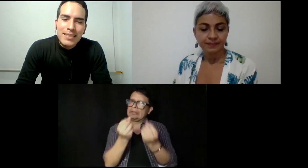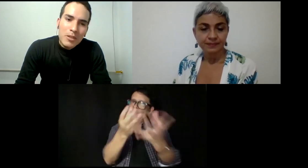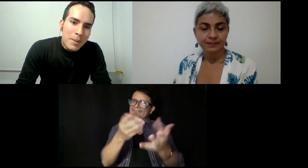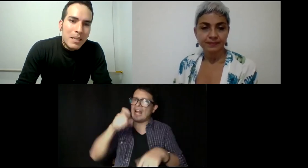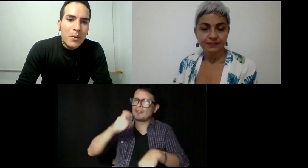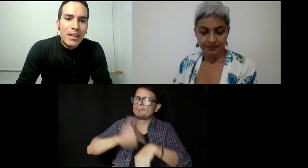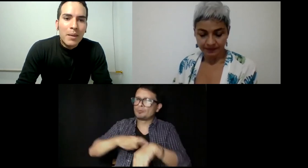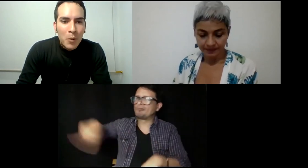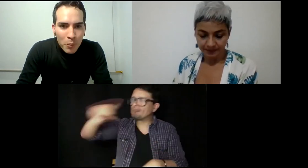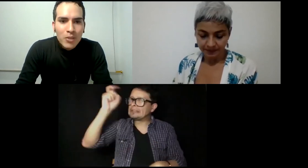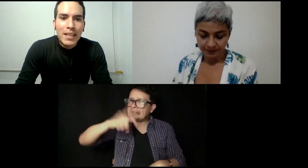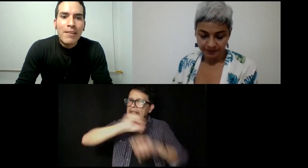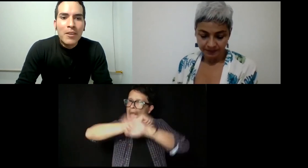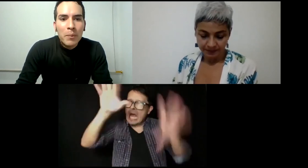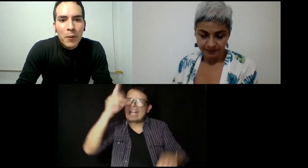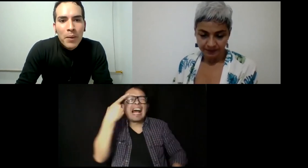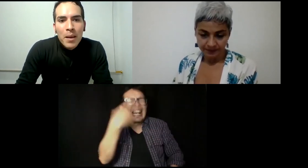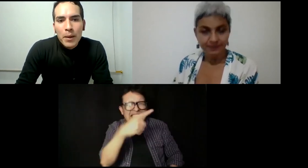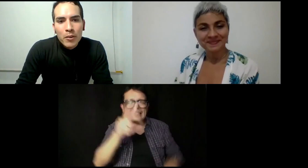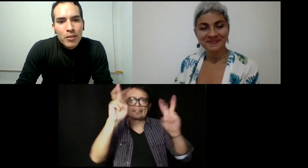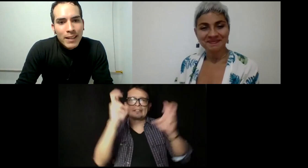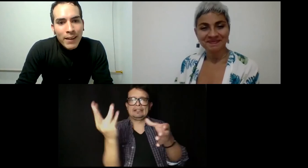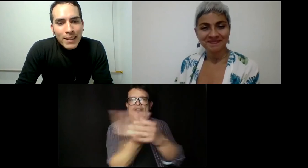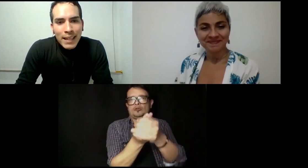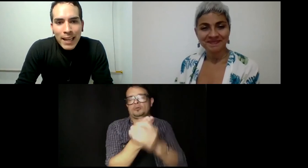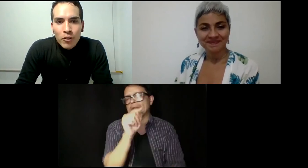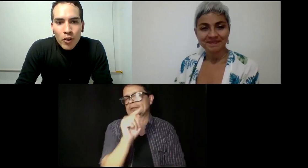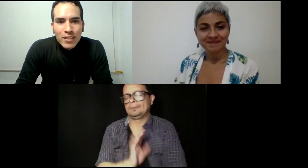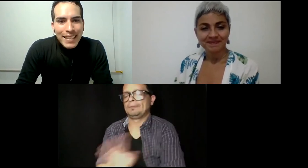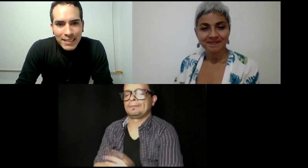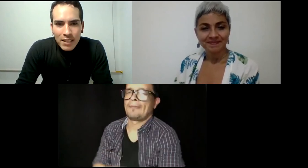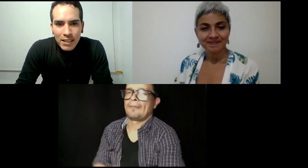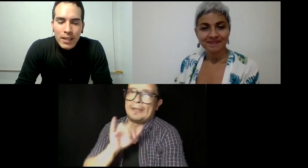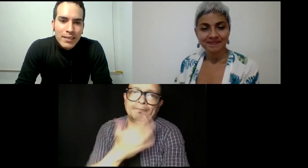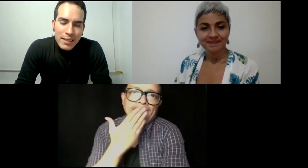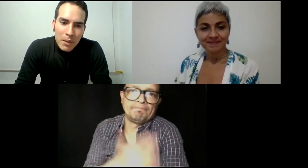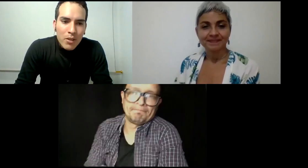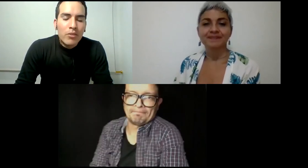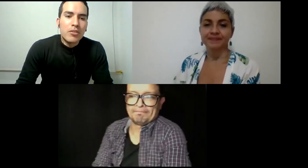Lastimosamente por el tiempo no puedo seguir hablando, pero deben tener claro todos qué significa ese término de inclusión.